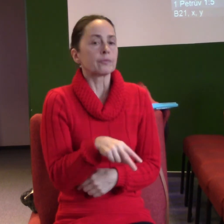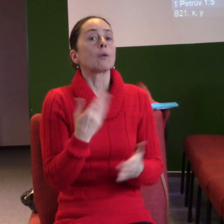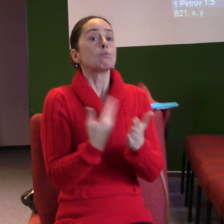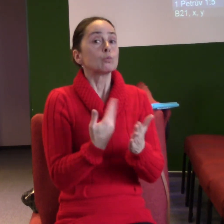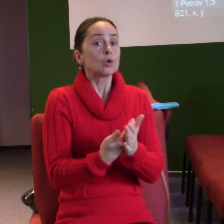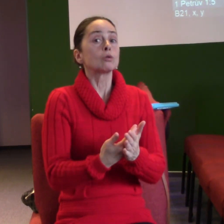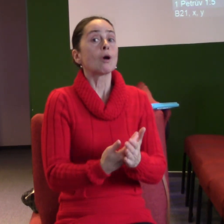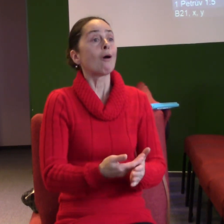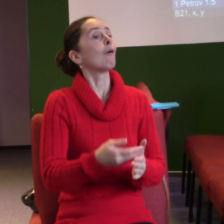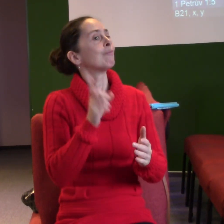sámé.